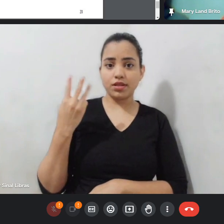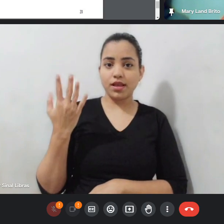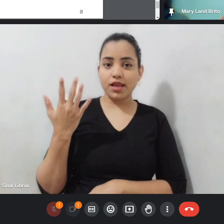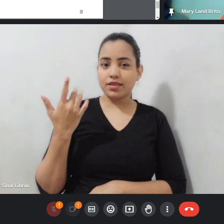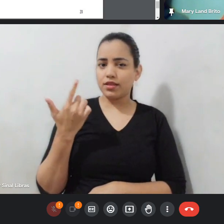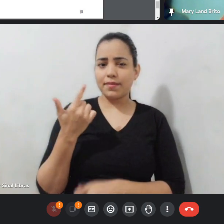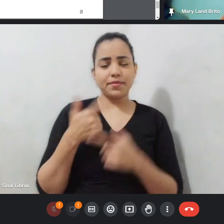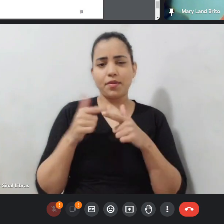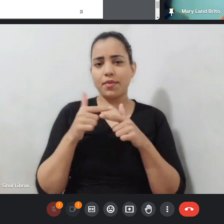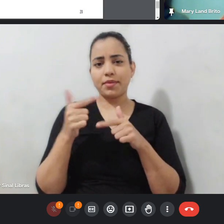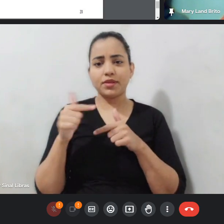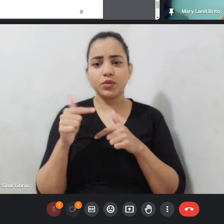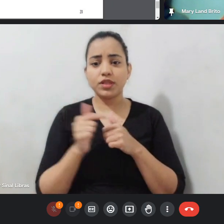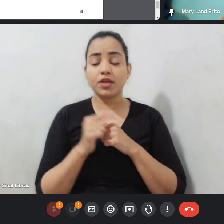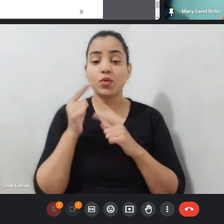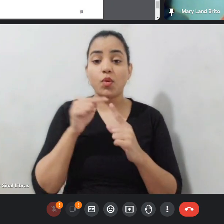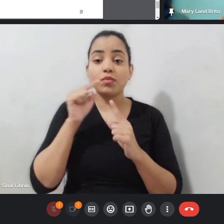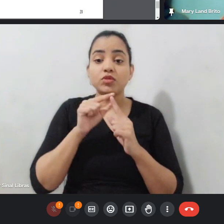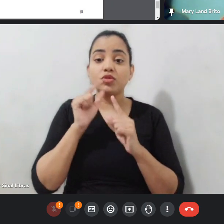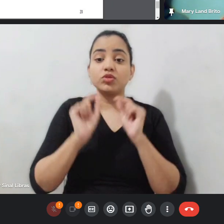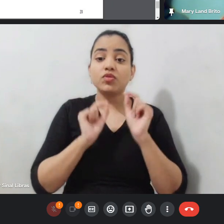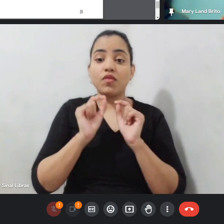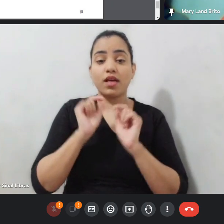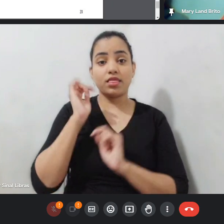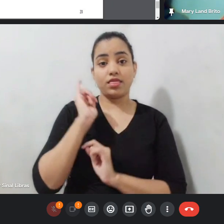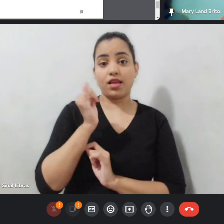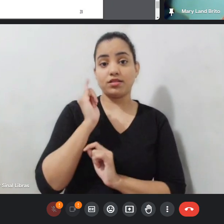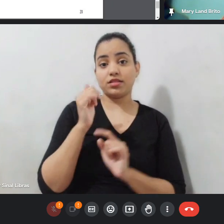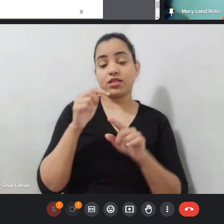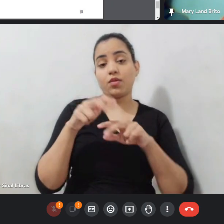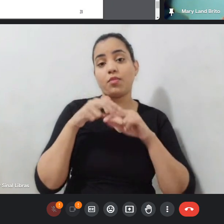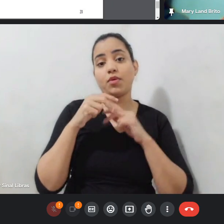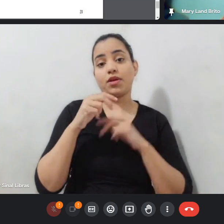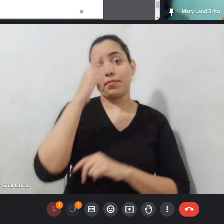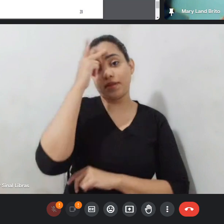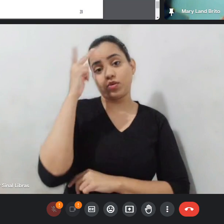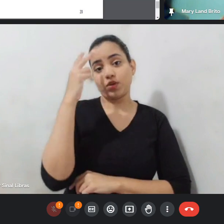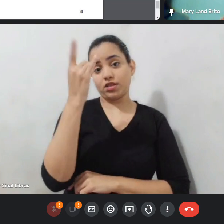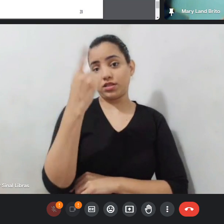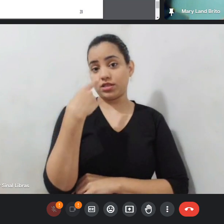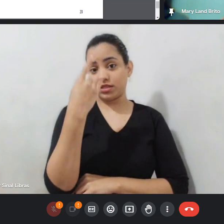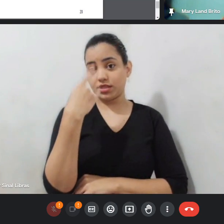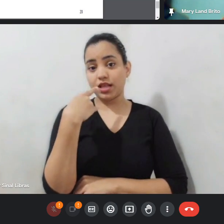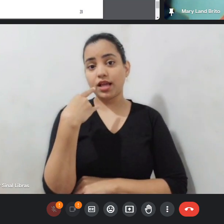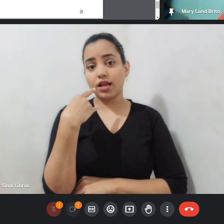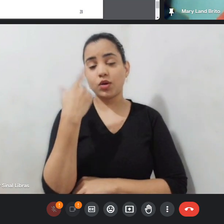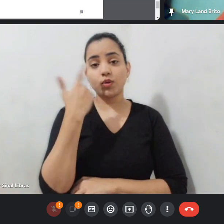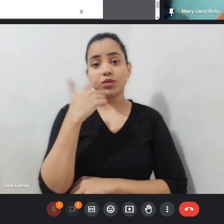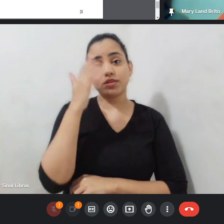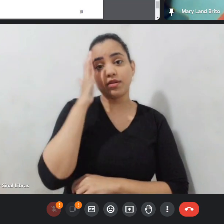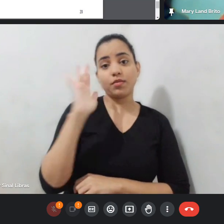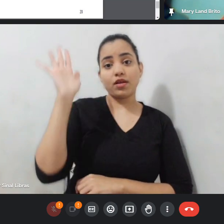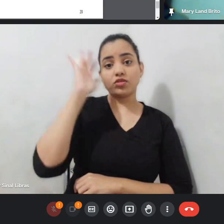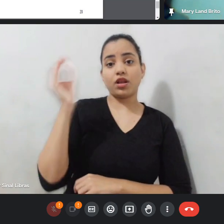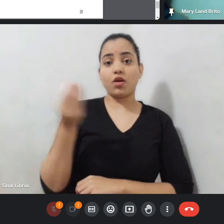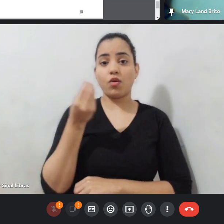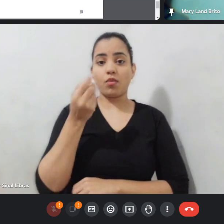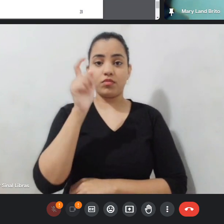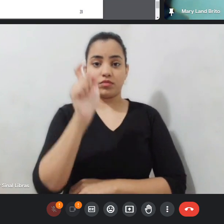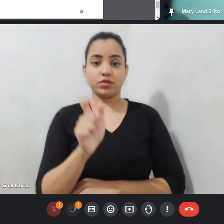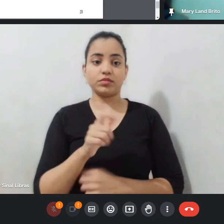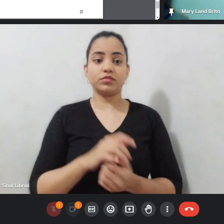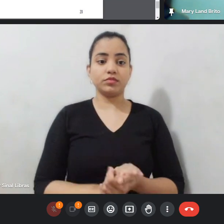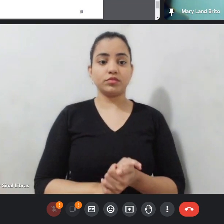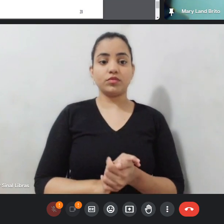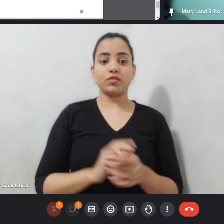narração para que a pessoa séria que está nos acompanhando possa ter uma imagem de quem somos. A legenda descritiva é tudo o que